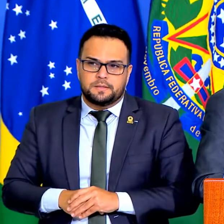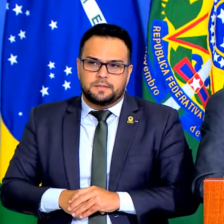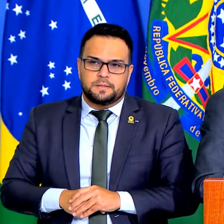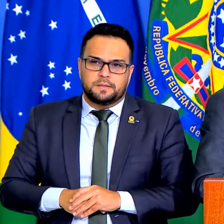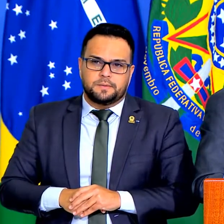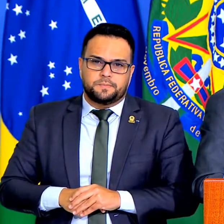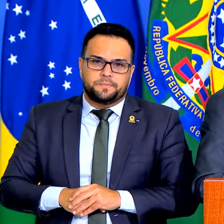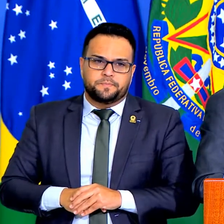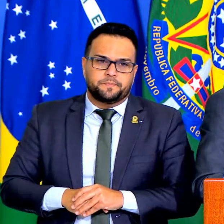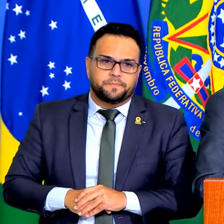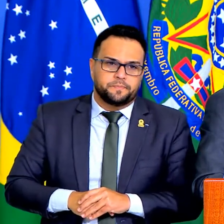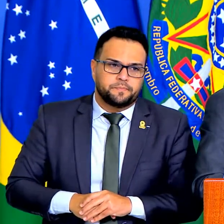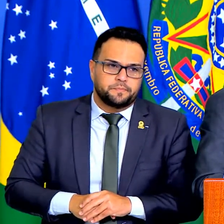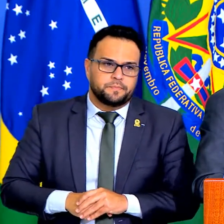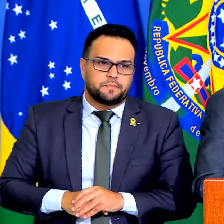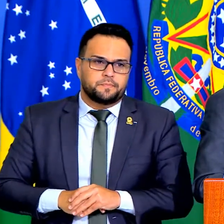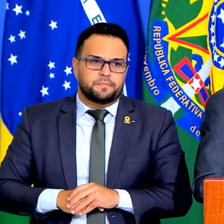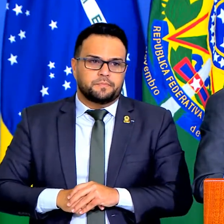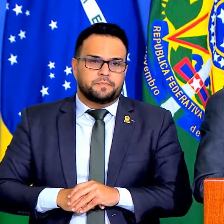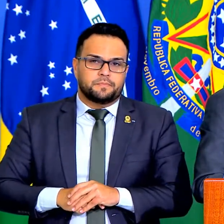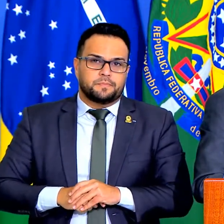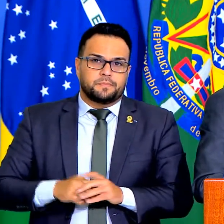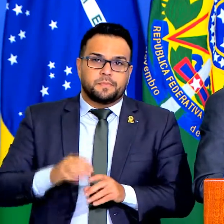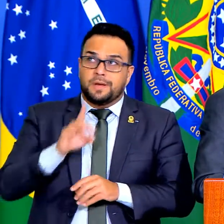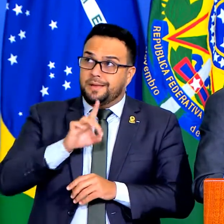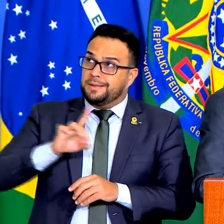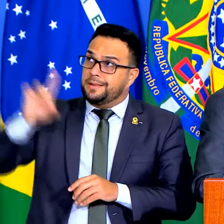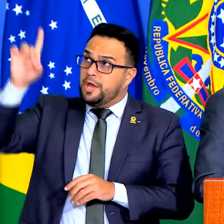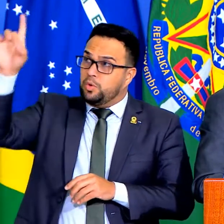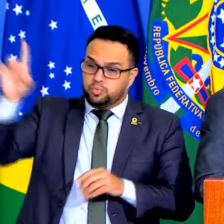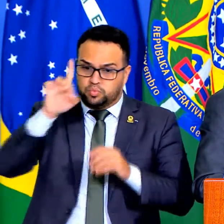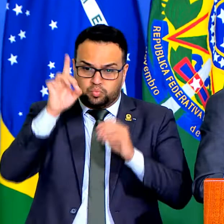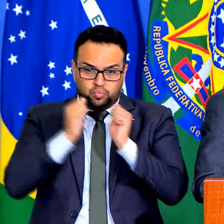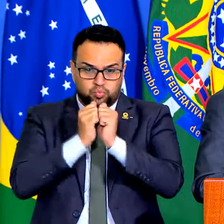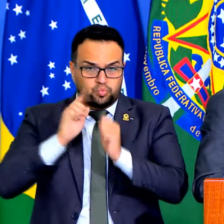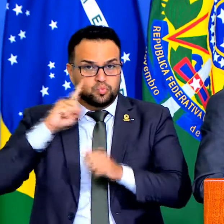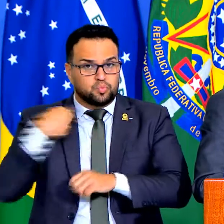temos Deus ao nosso lado, tenho certeza